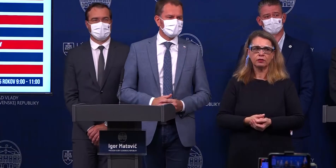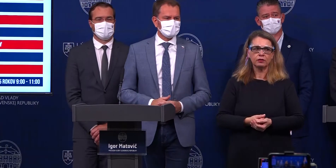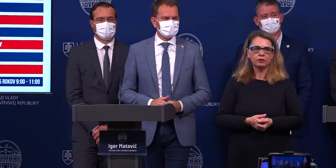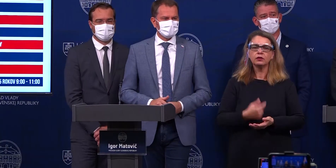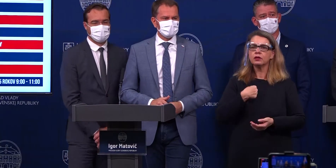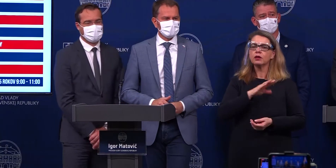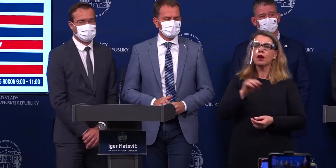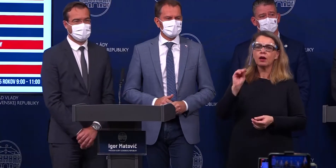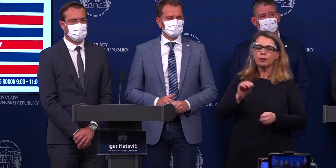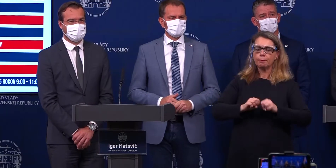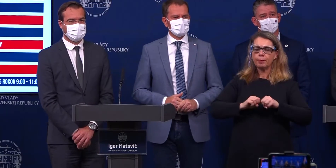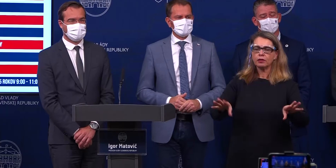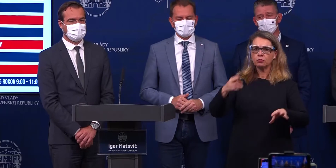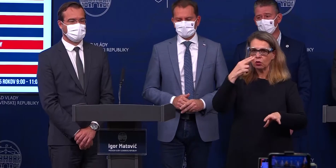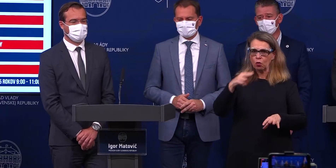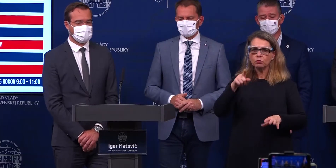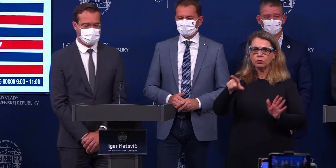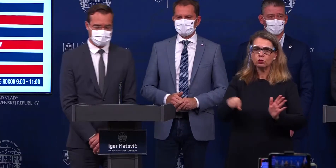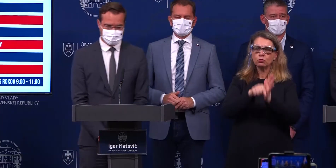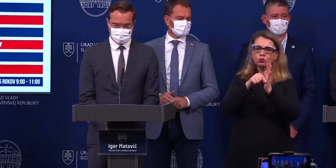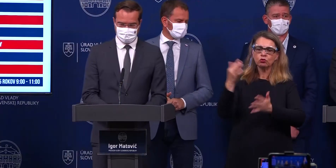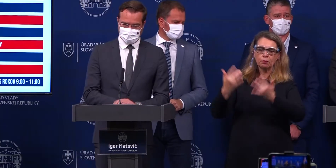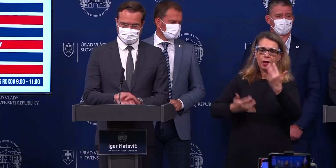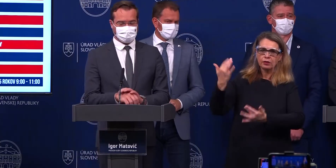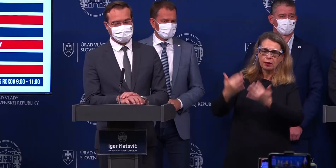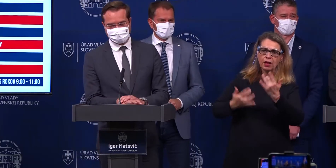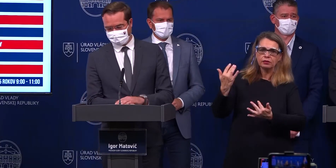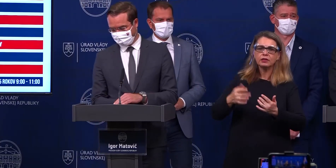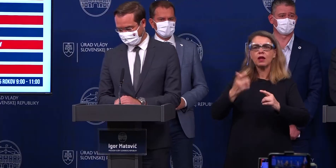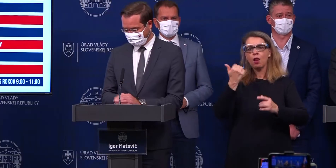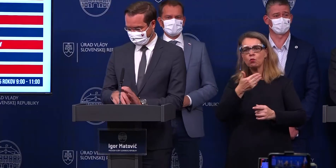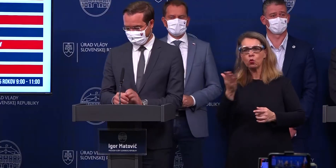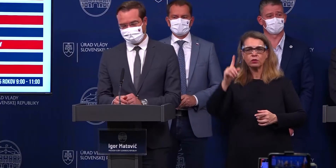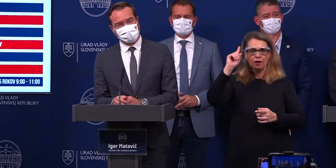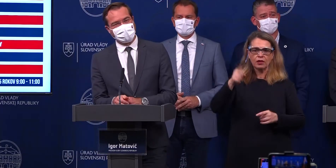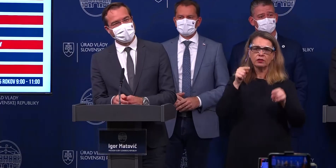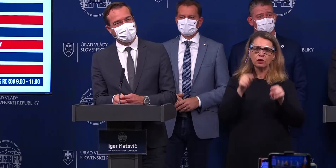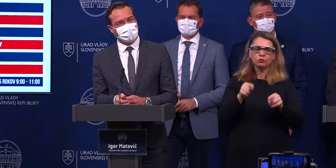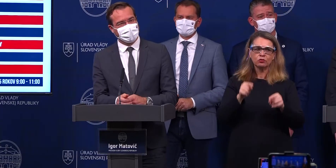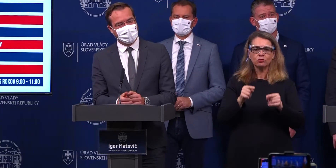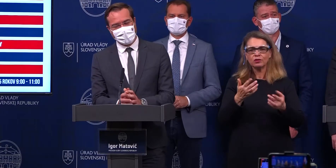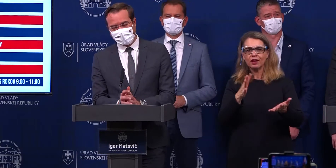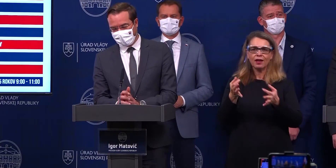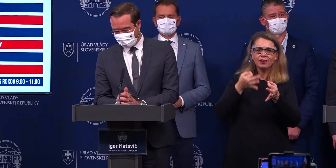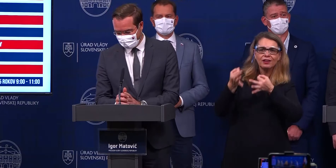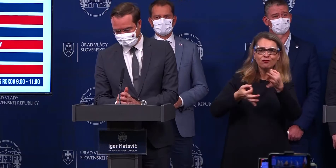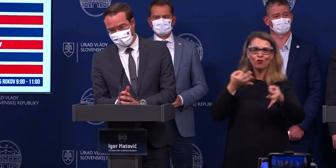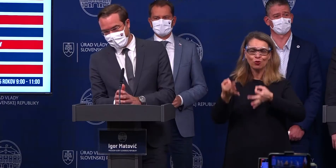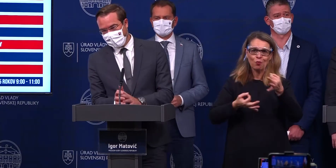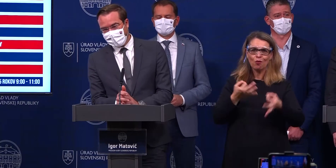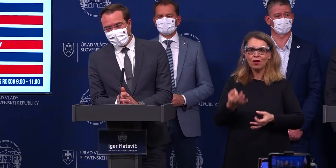či na pandemickej komisii nie sú súčasťovaj matematici a iní ľudia, ktorí to vedia nejakou modelov. A či ste sa o tom nebavili?